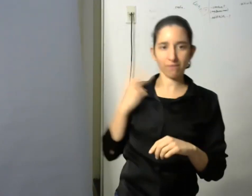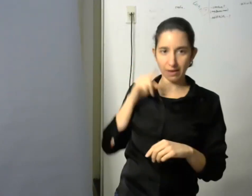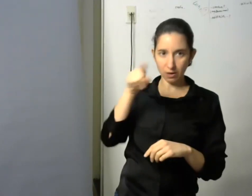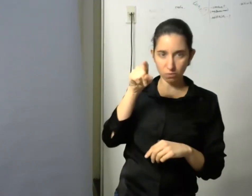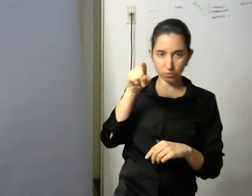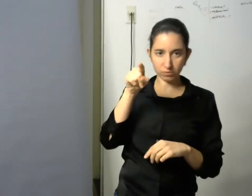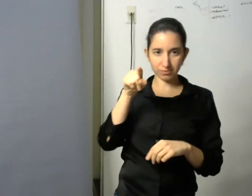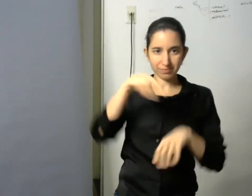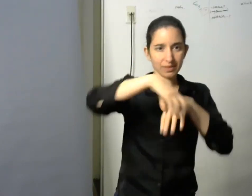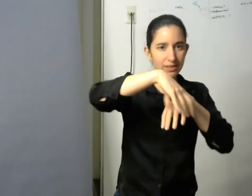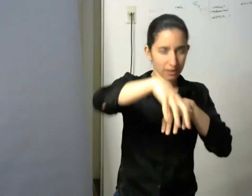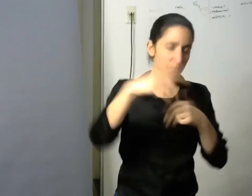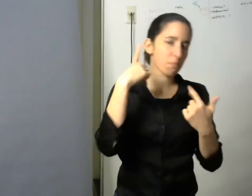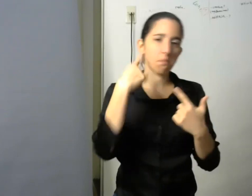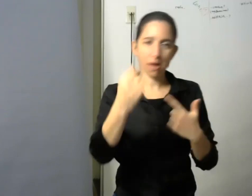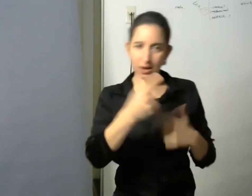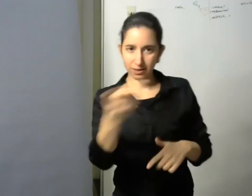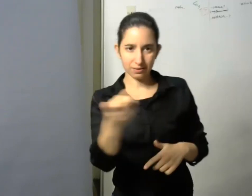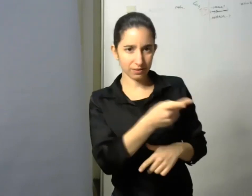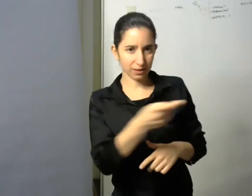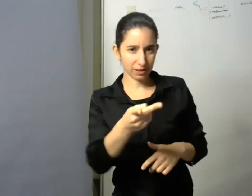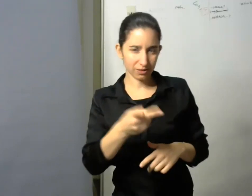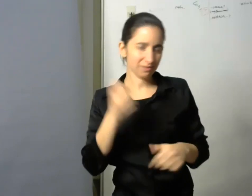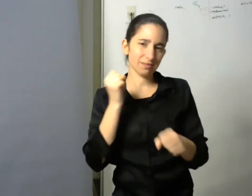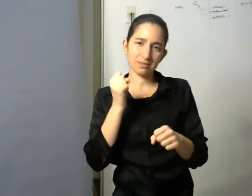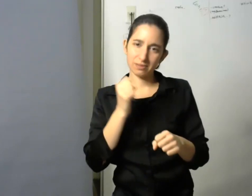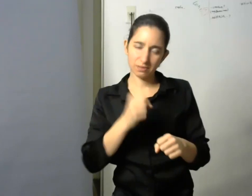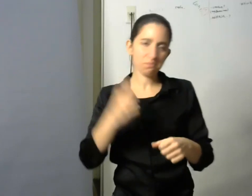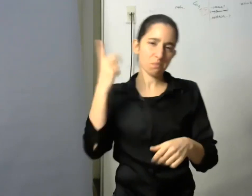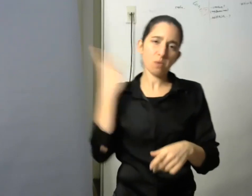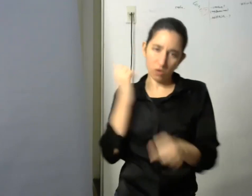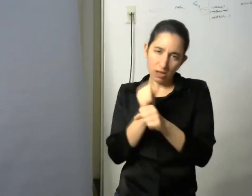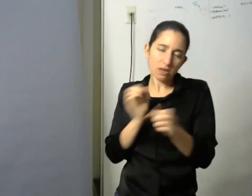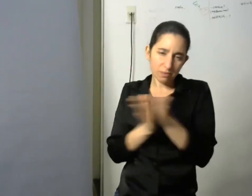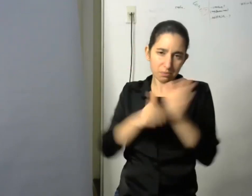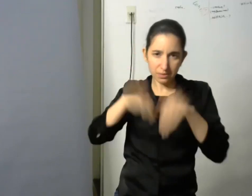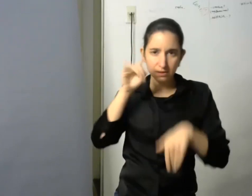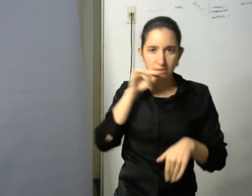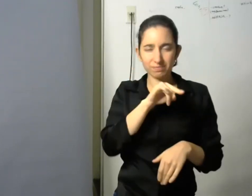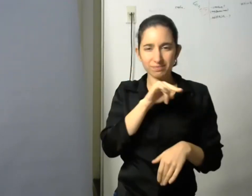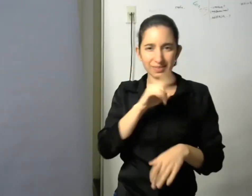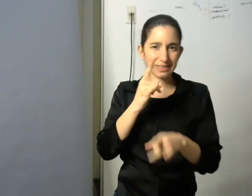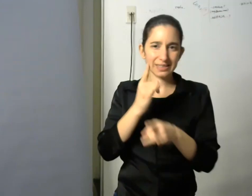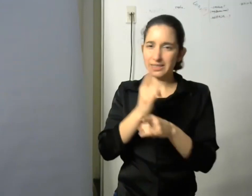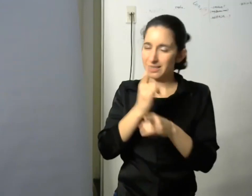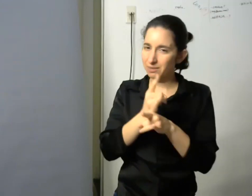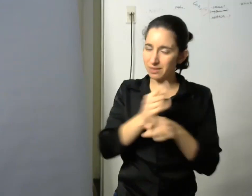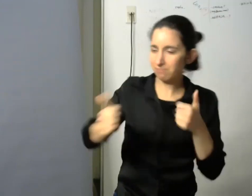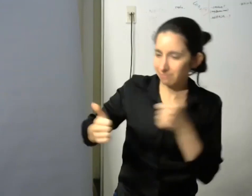Marina con la cual no interactué tanto pero sí con Verónica nos acercaba permanentemente ayudas para poder